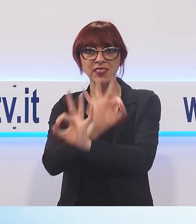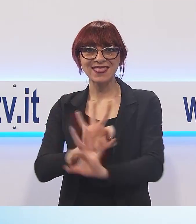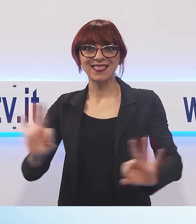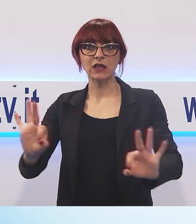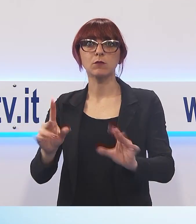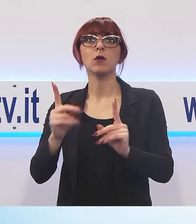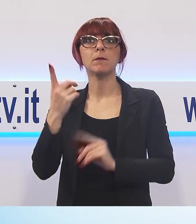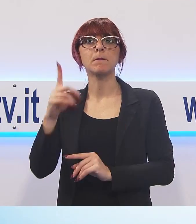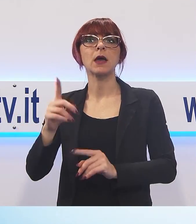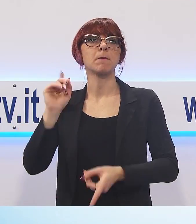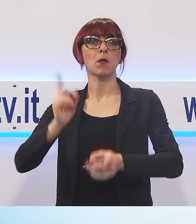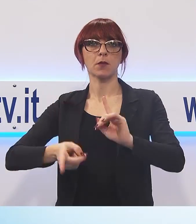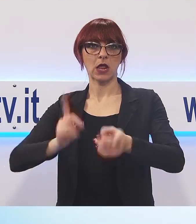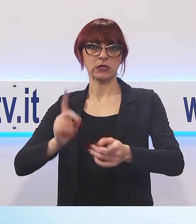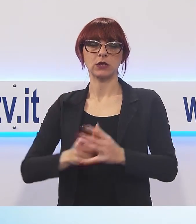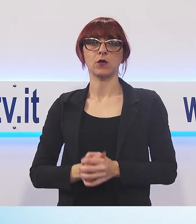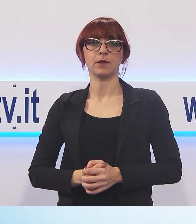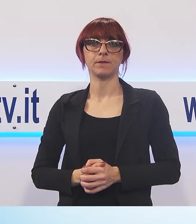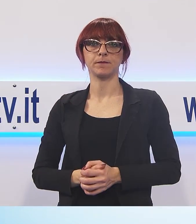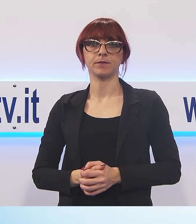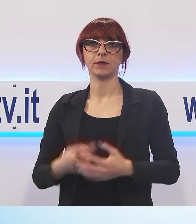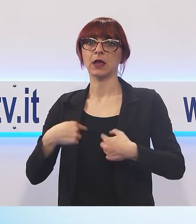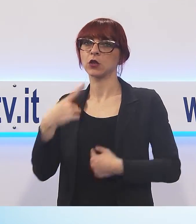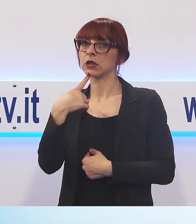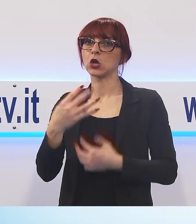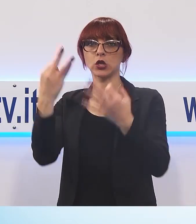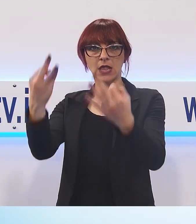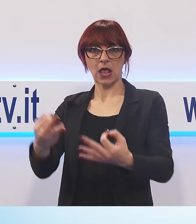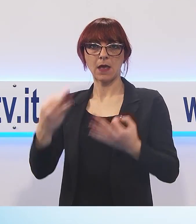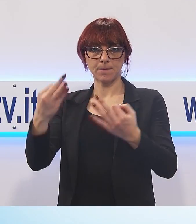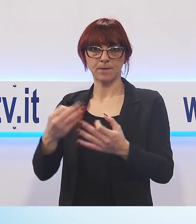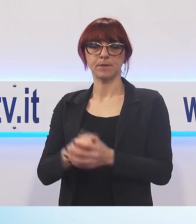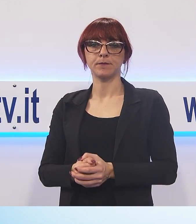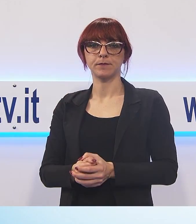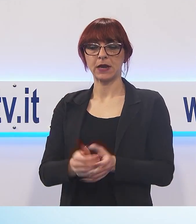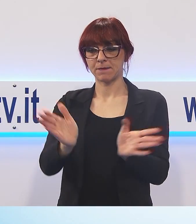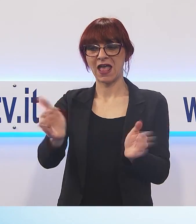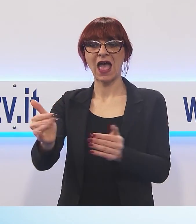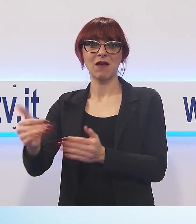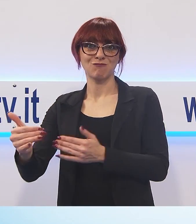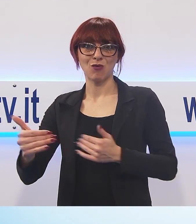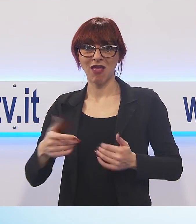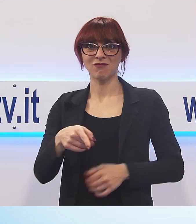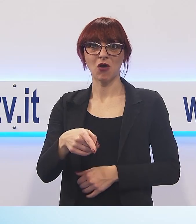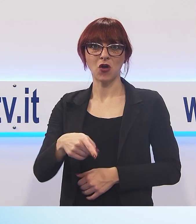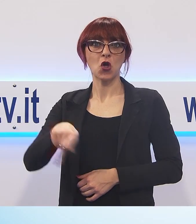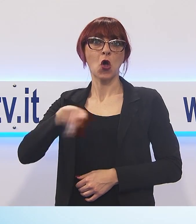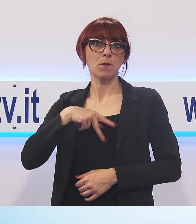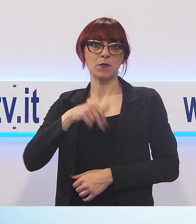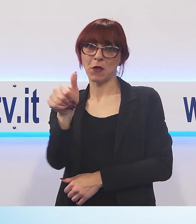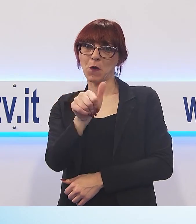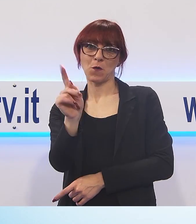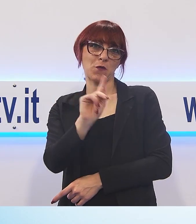popolazione. Come dico sempre, questo poliambulatorio non è di un proprietario ma è della